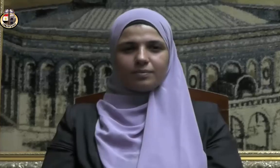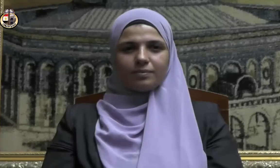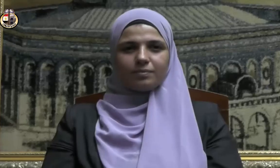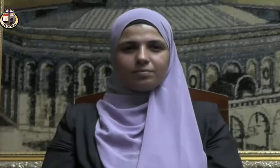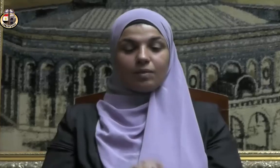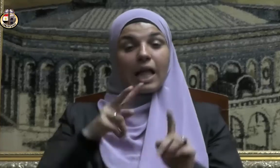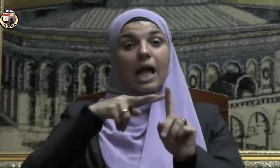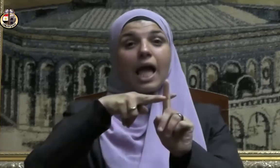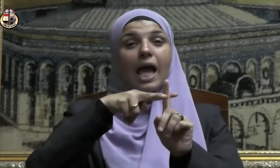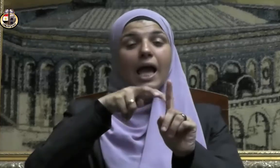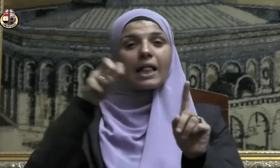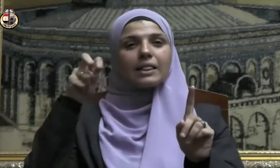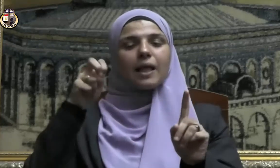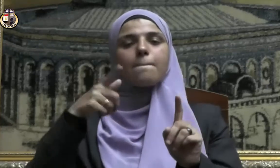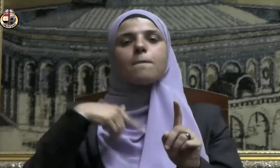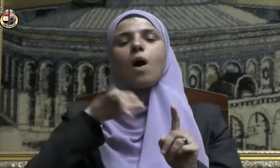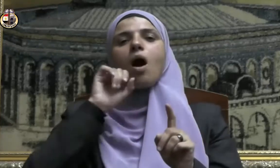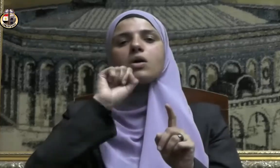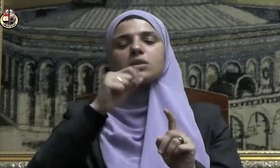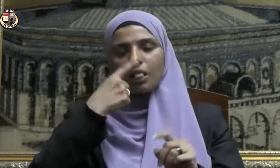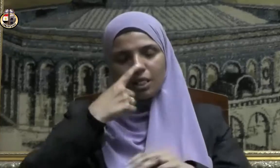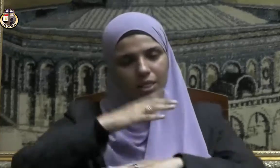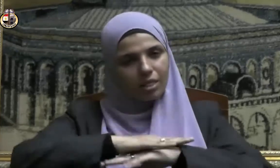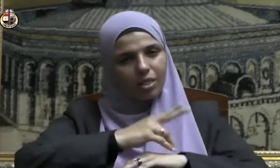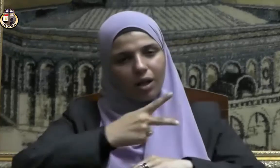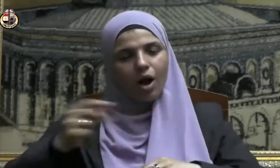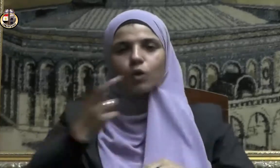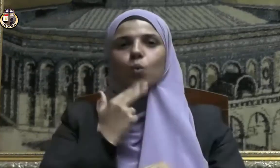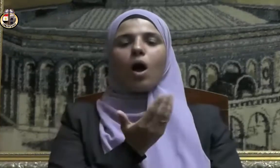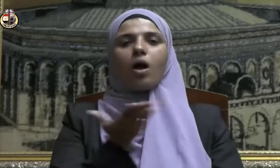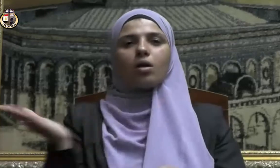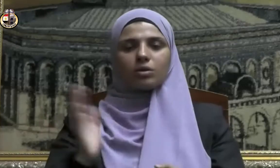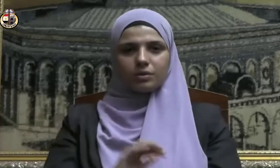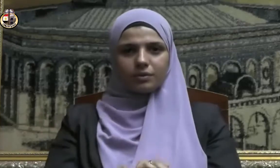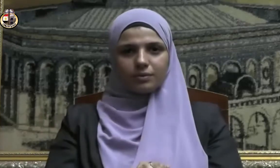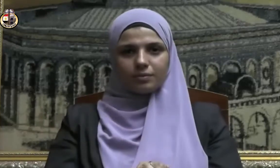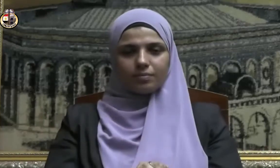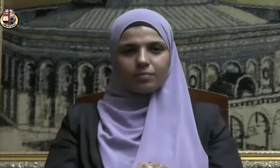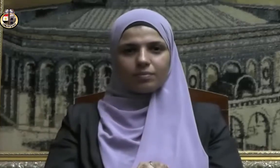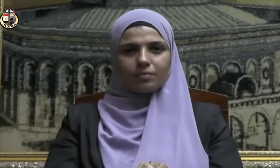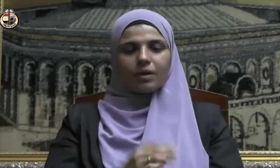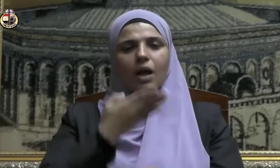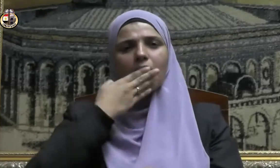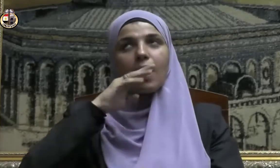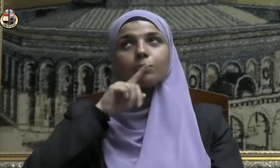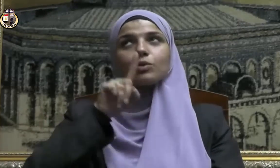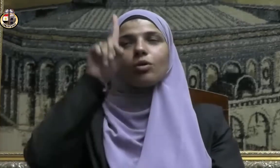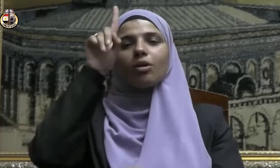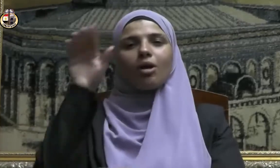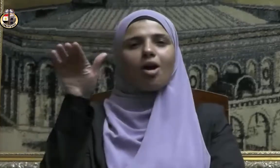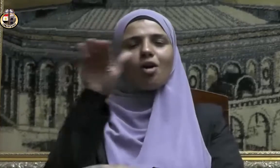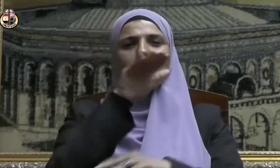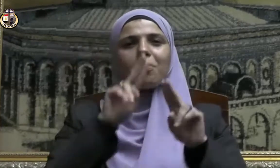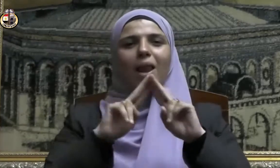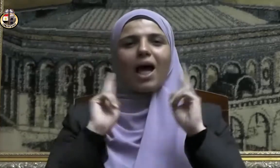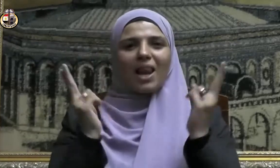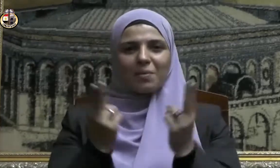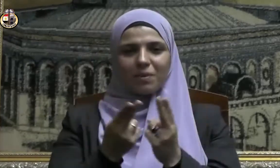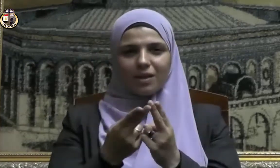اغتنام مواسم الطاعات والخيرات الحمد لله رب العالمين